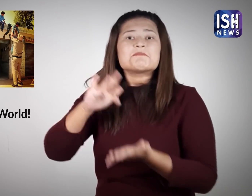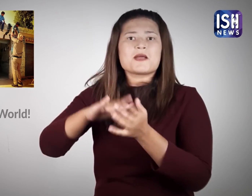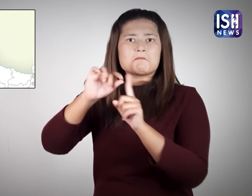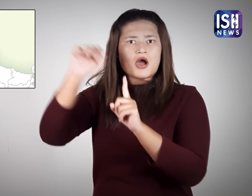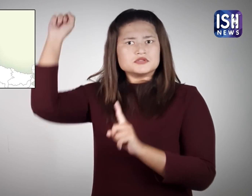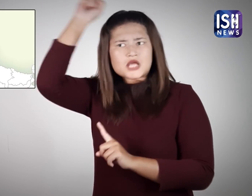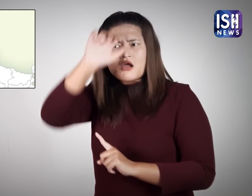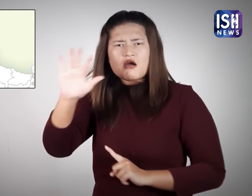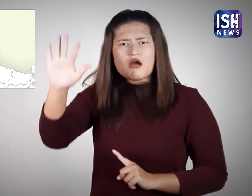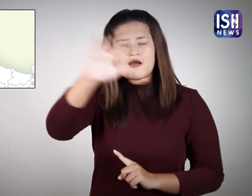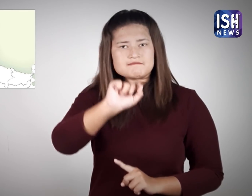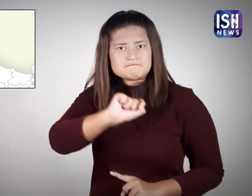होता है